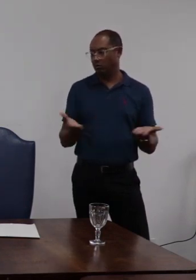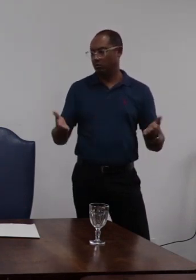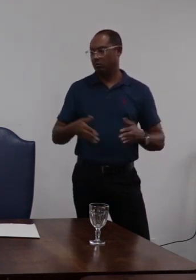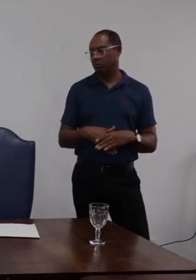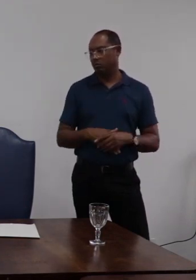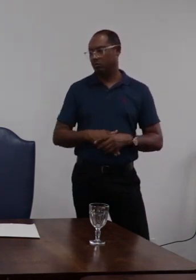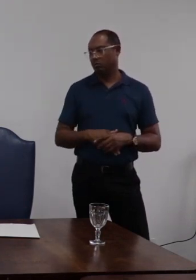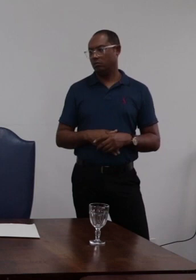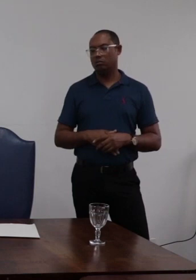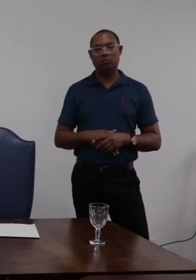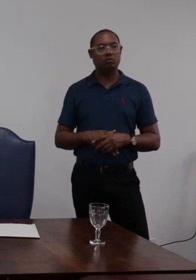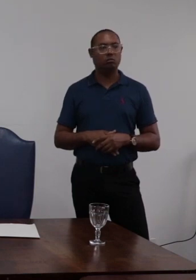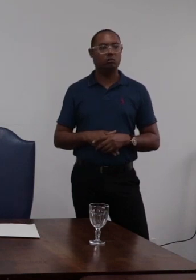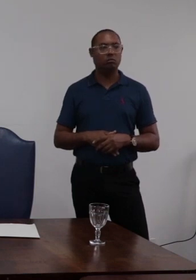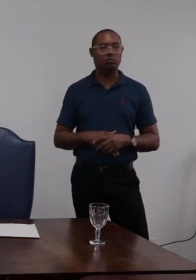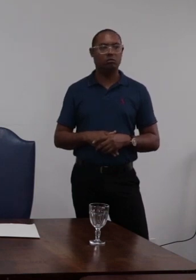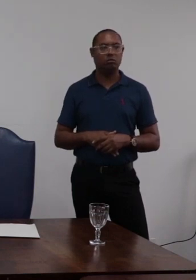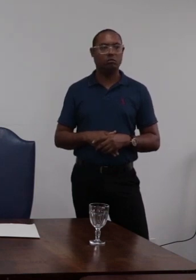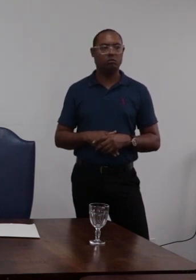no âmbito do processo